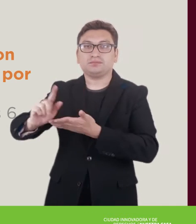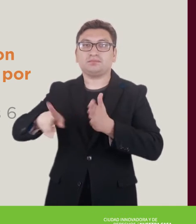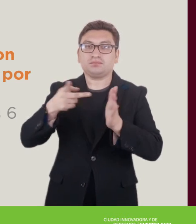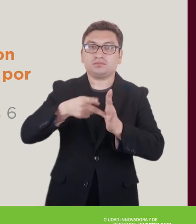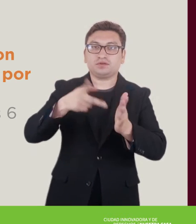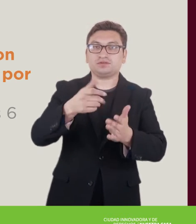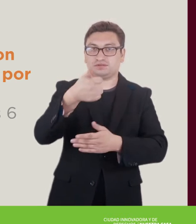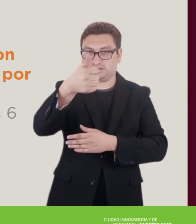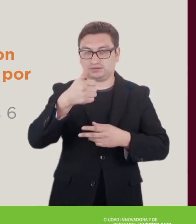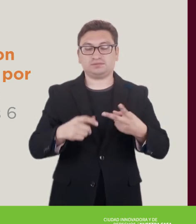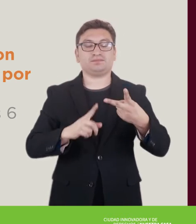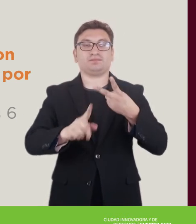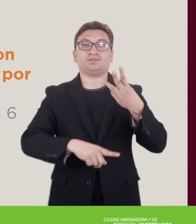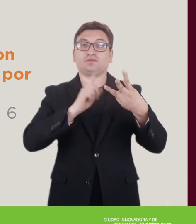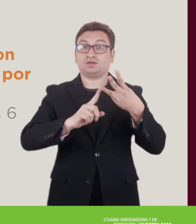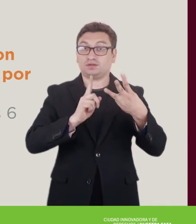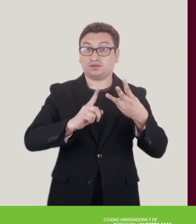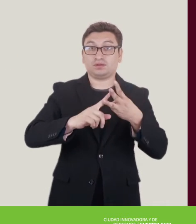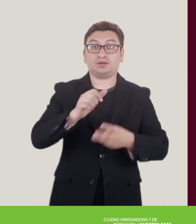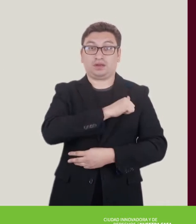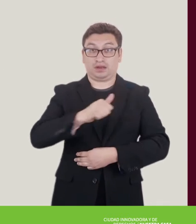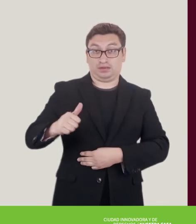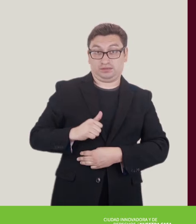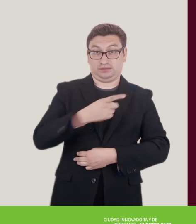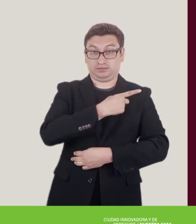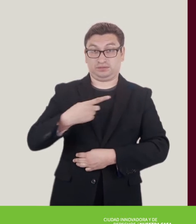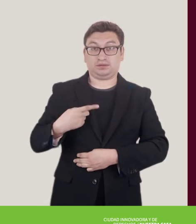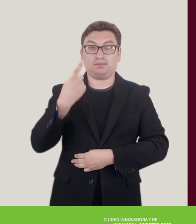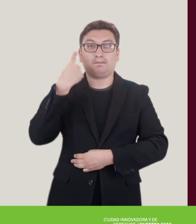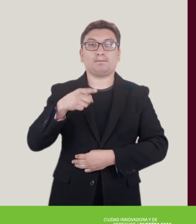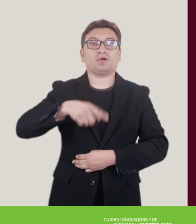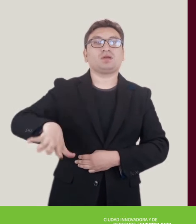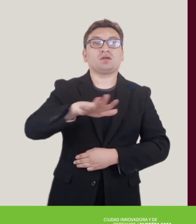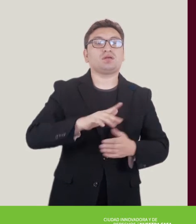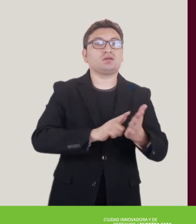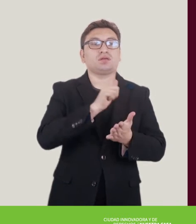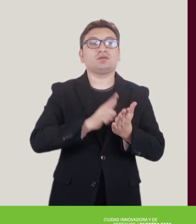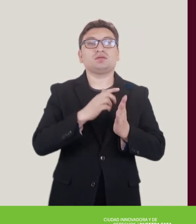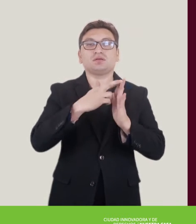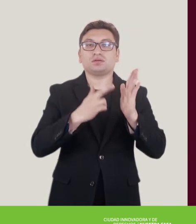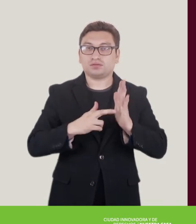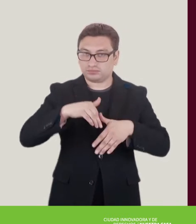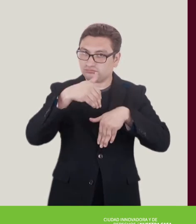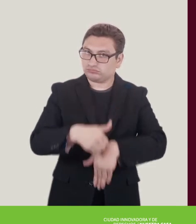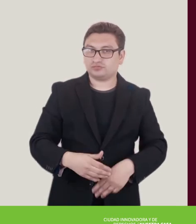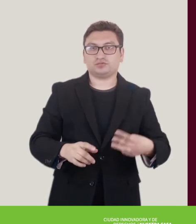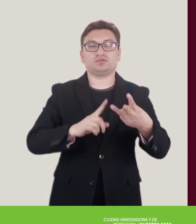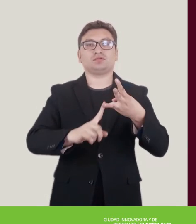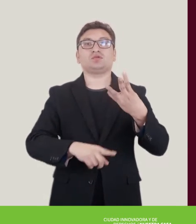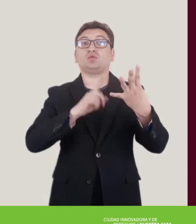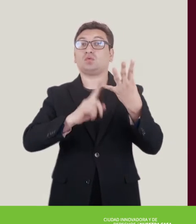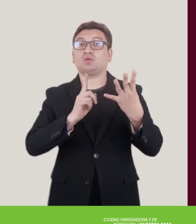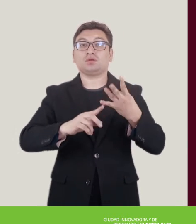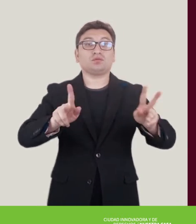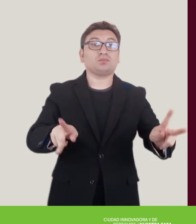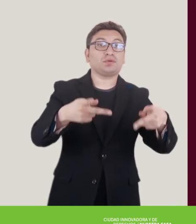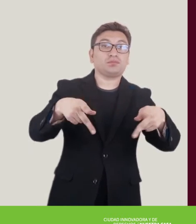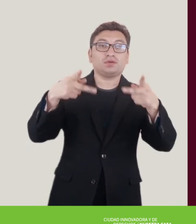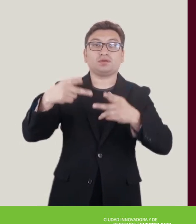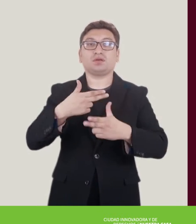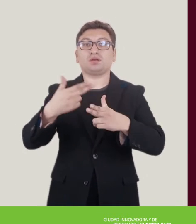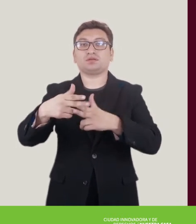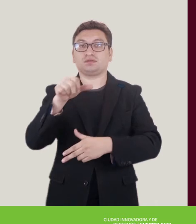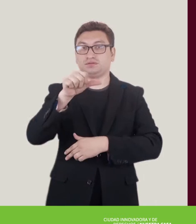superficies, por lo menos seis veces al día. 3. Las alcaldías deberán generar las condiciones para que los lineamientos sean cumplidos.